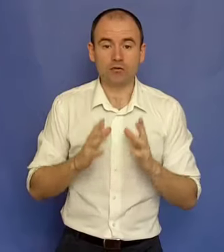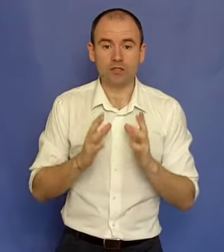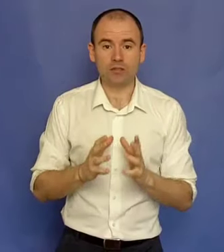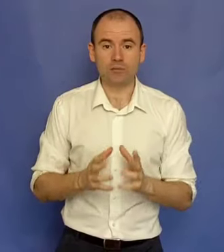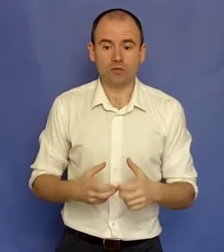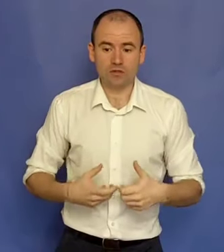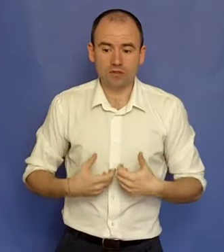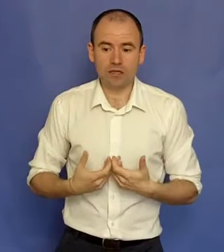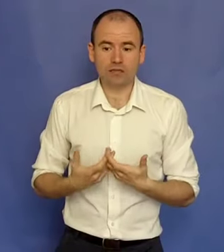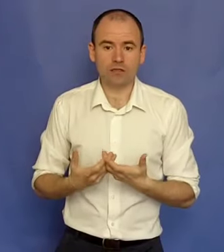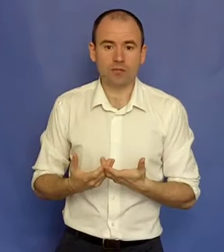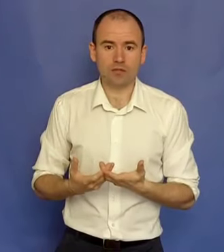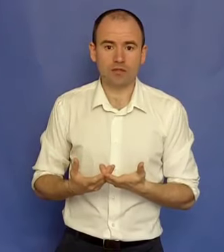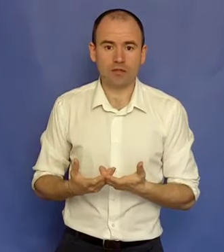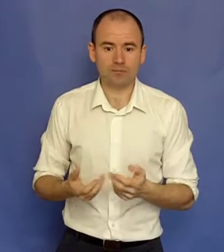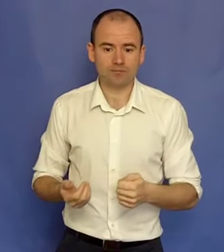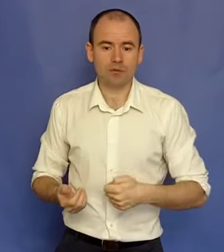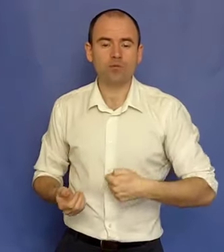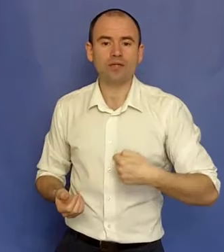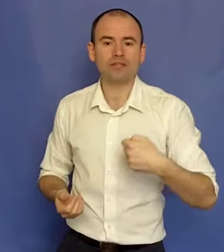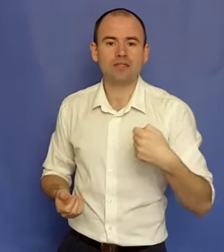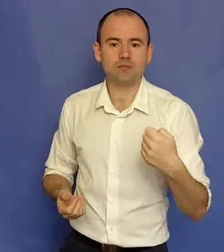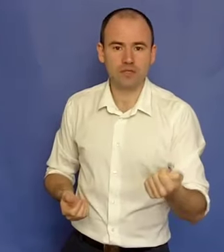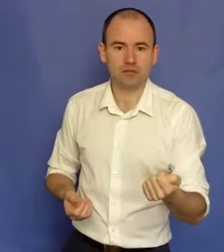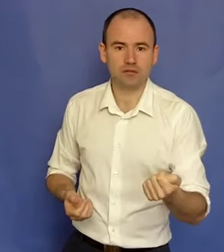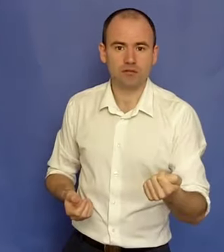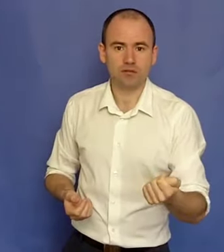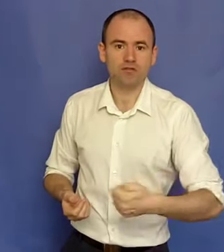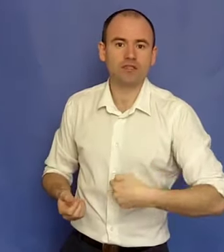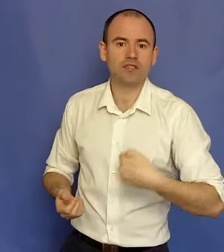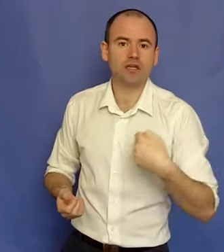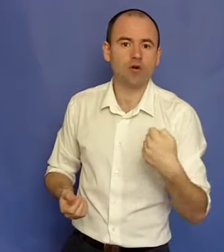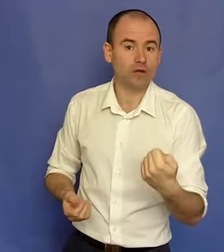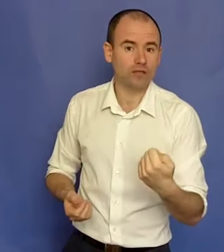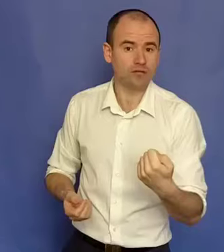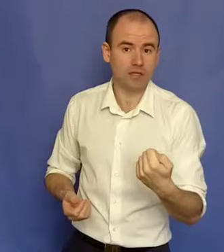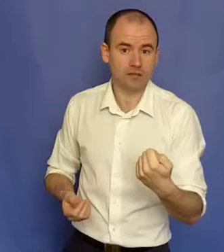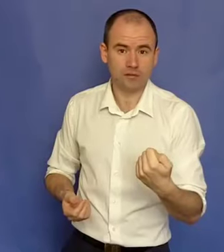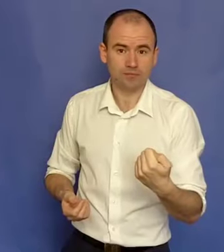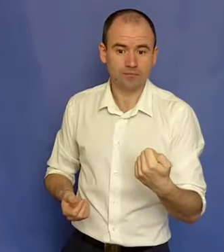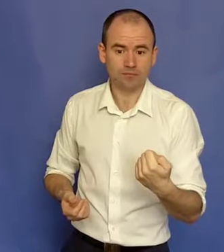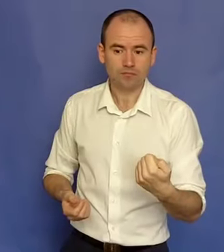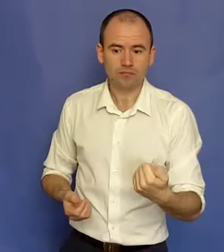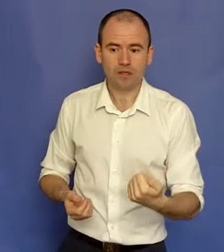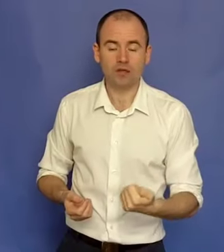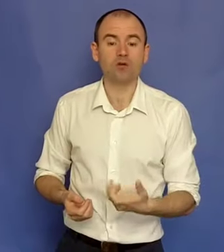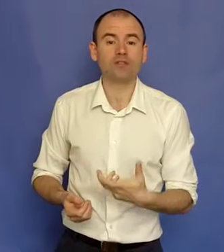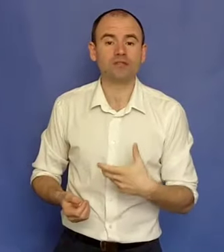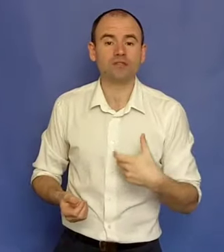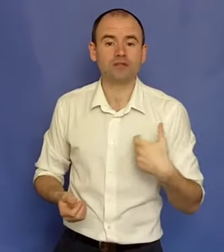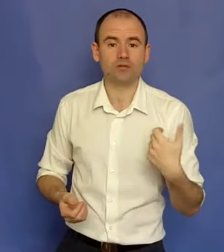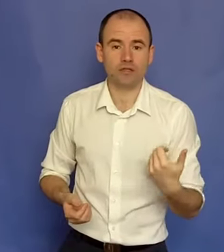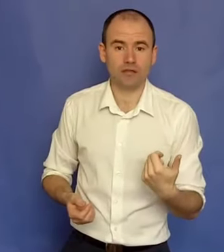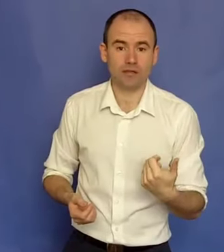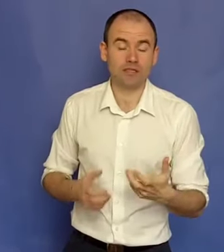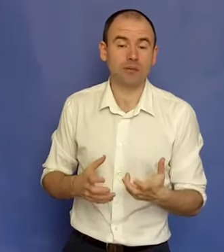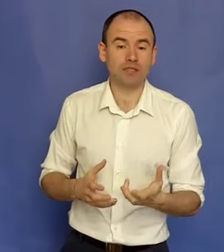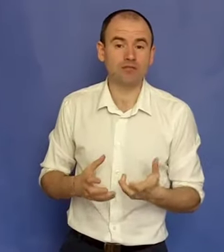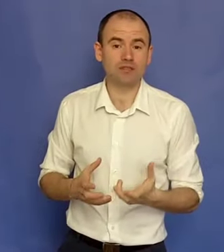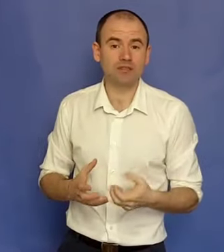irosește pentru că își dă taletre și abilitățile pe un preț de nimic. Își vin de acele ore din viață în loc să vândă rezultatele. Experții vând